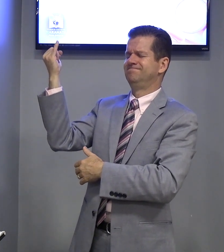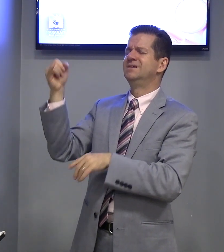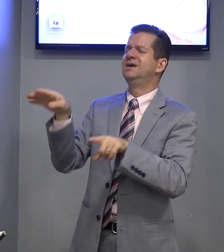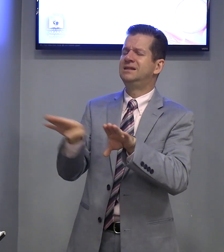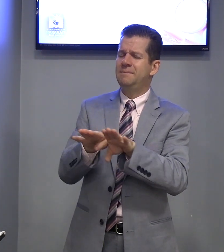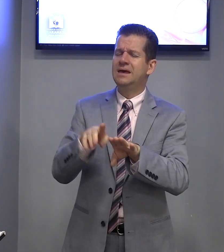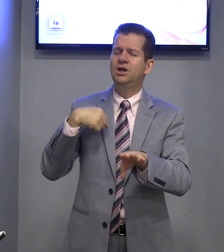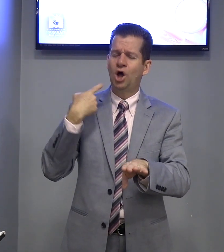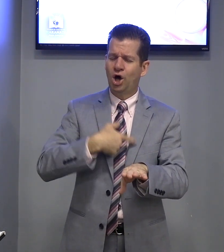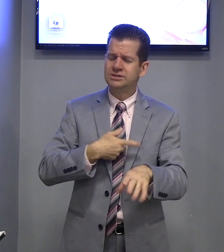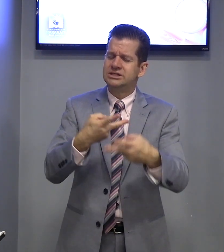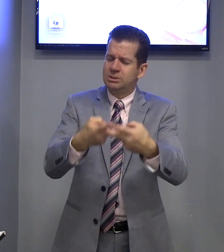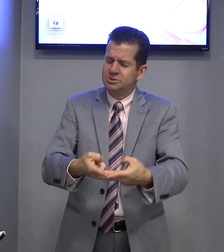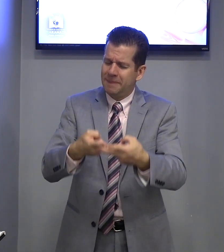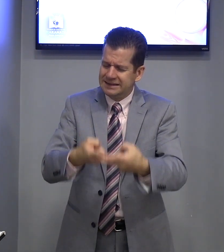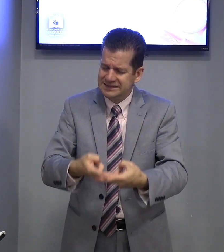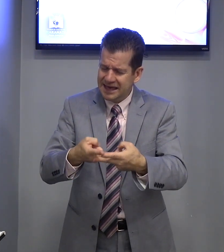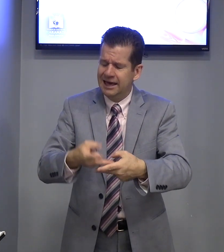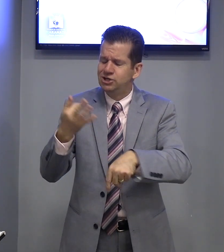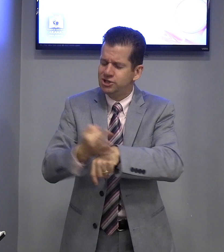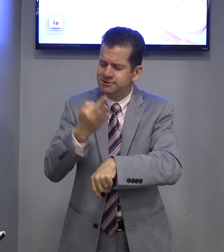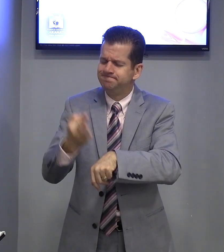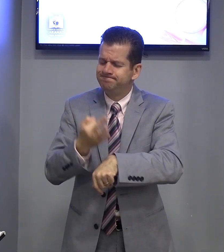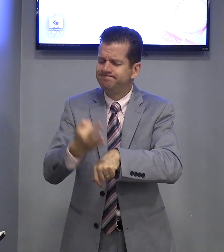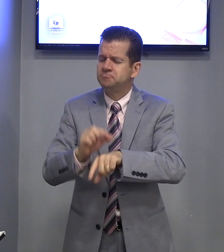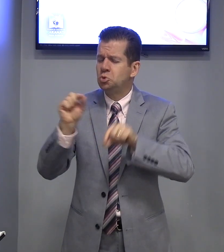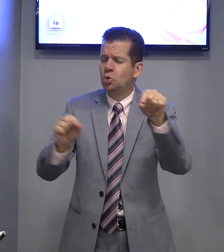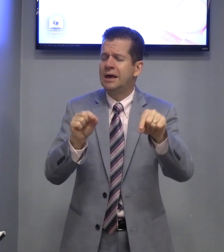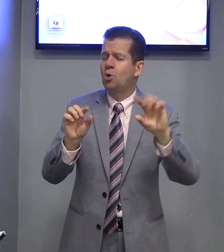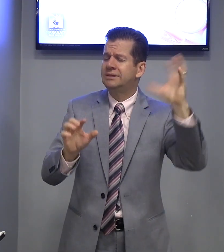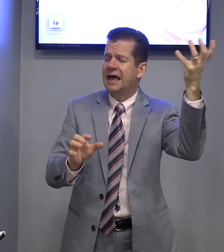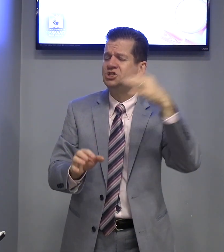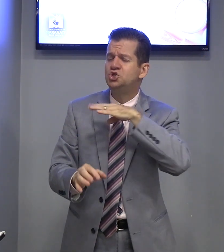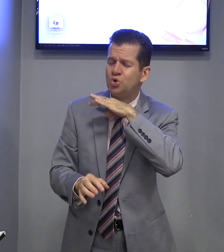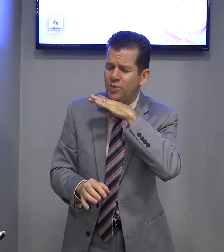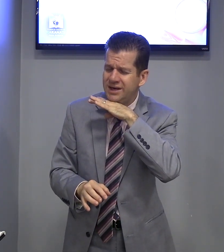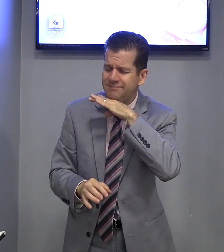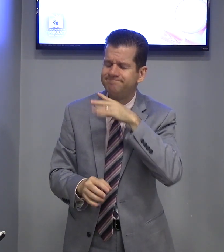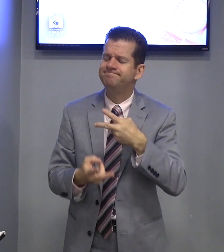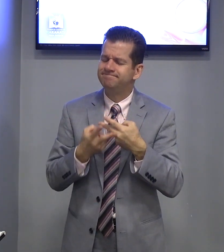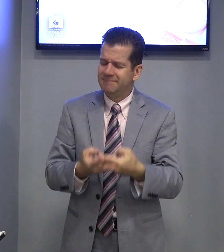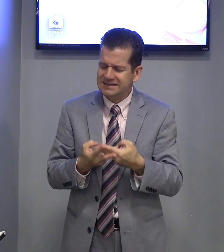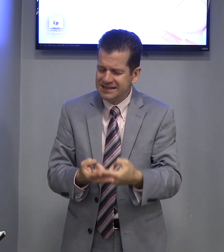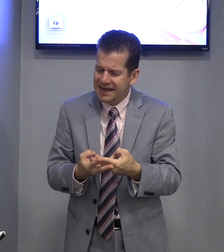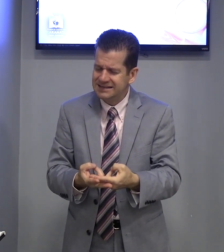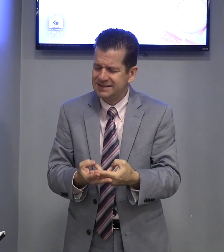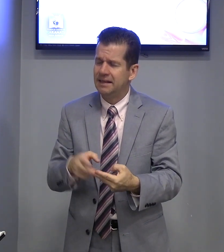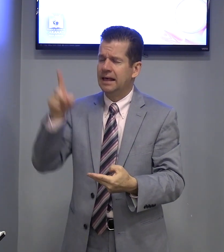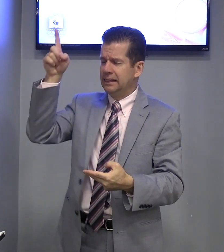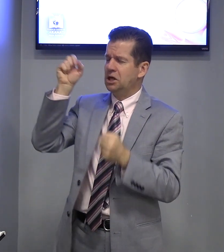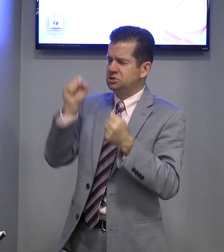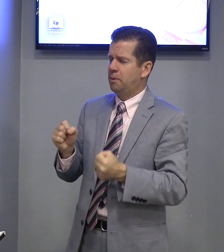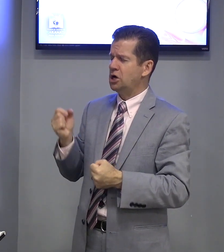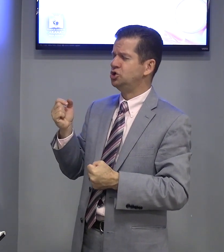Também Que nós Sejamos pacientes O que acontece De ruim Paciência Deus pode